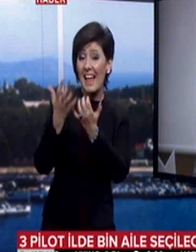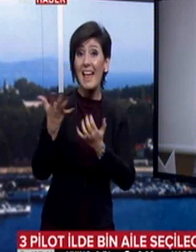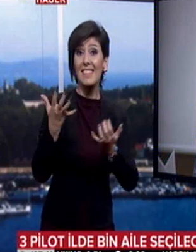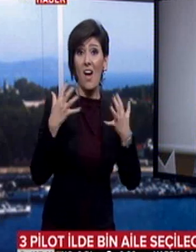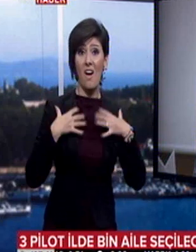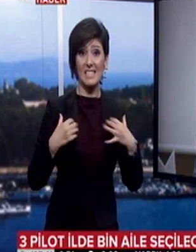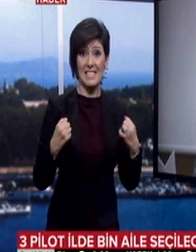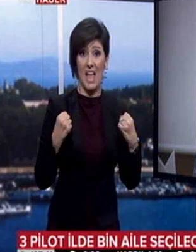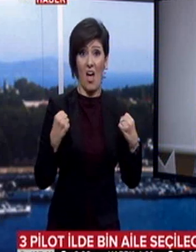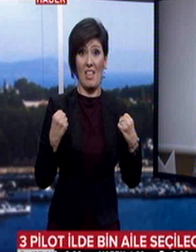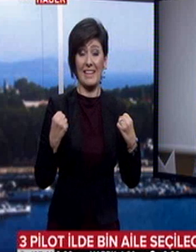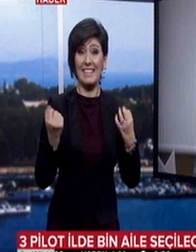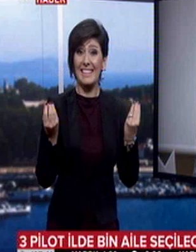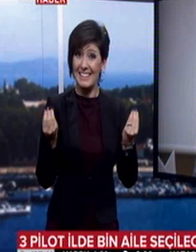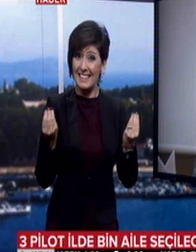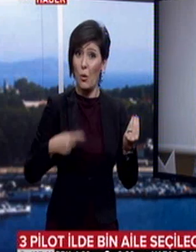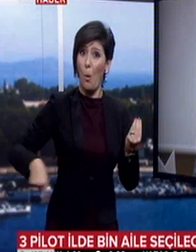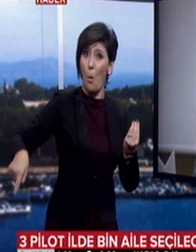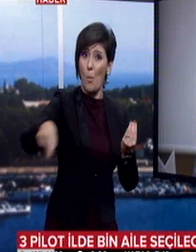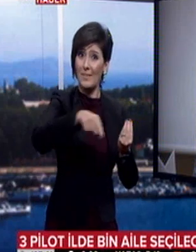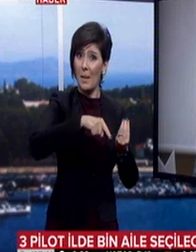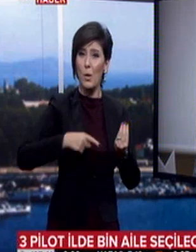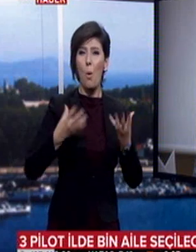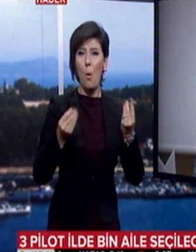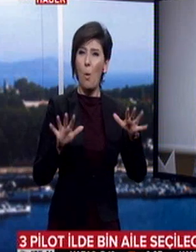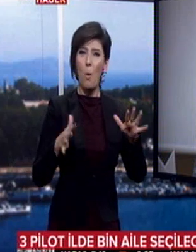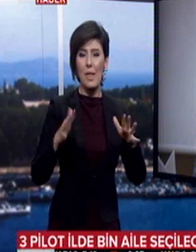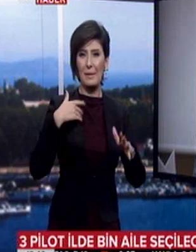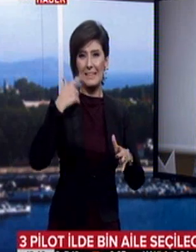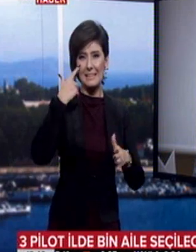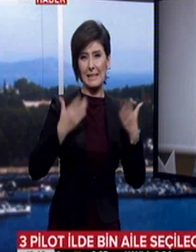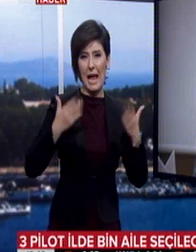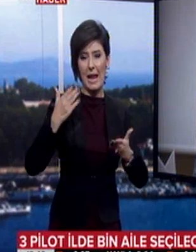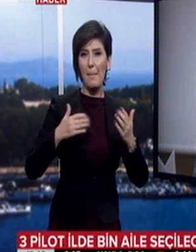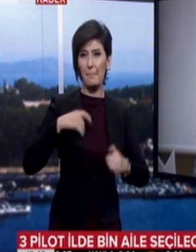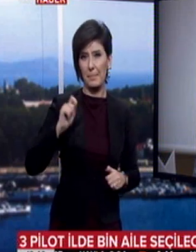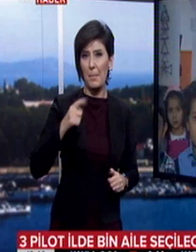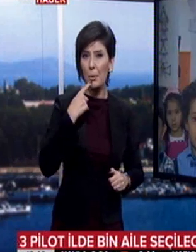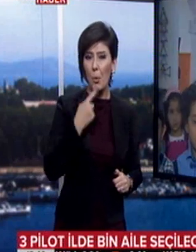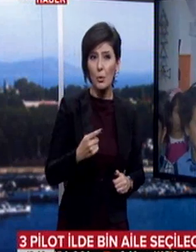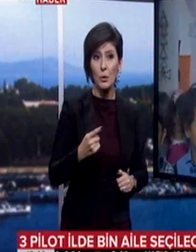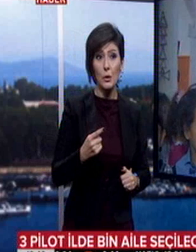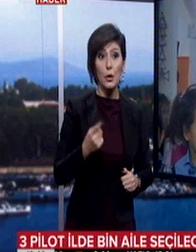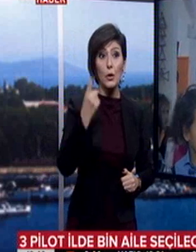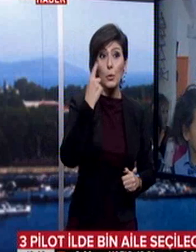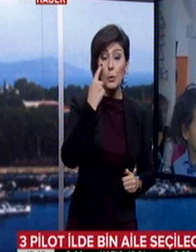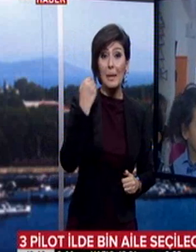sağlıklı ortamlar olabilir değerlendirmesi yapılıyor. Hükümetin yeni projesi